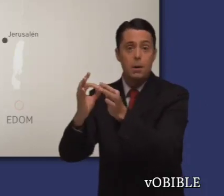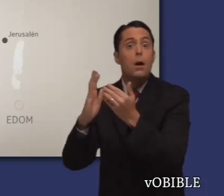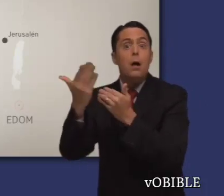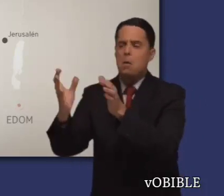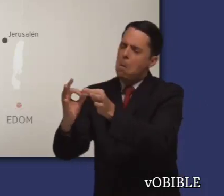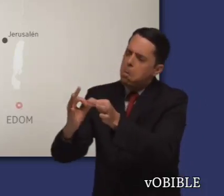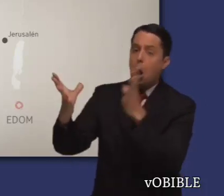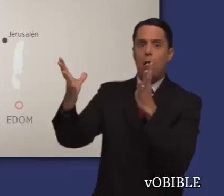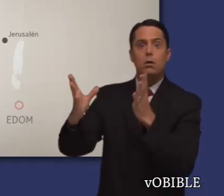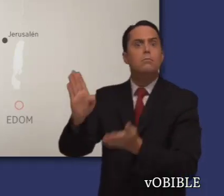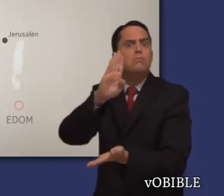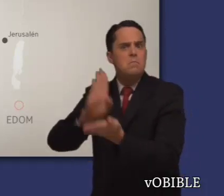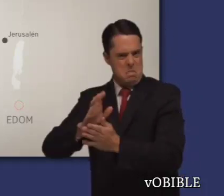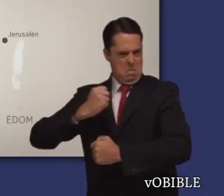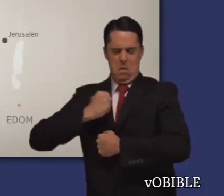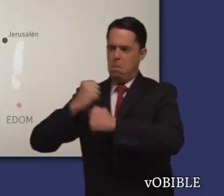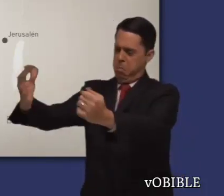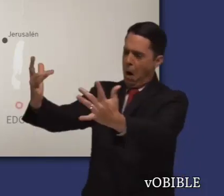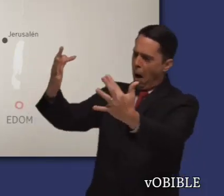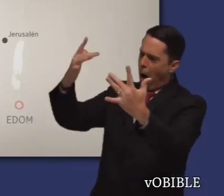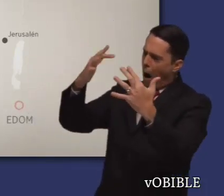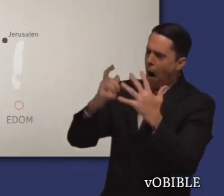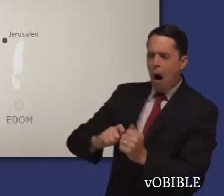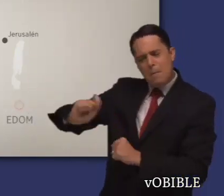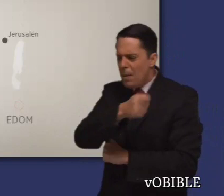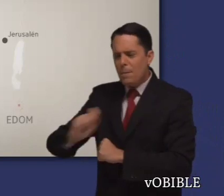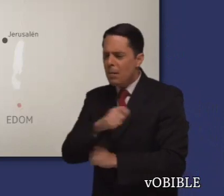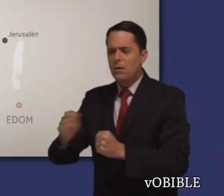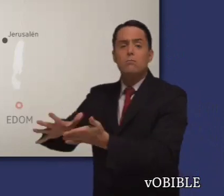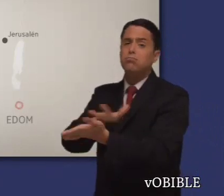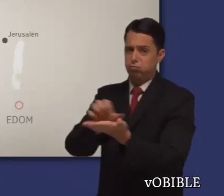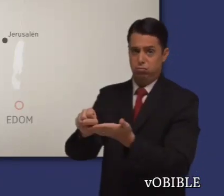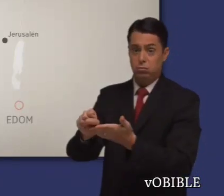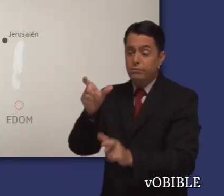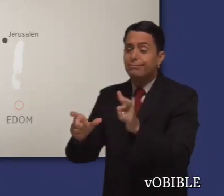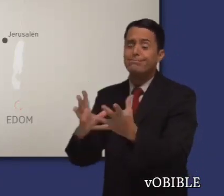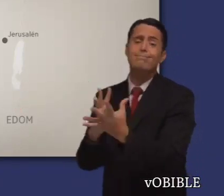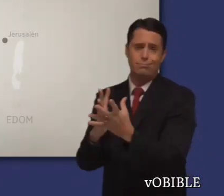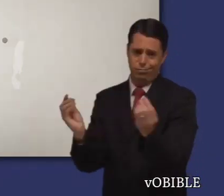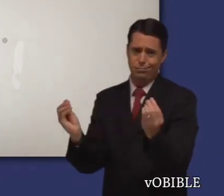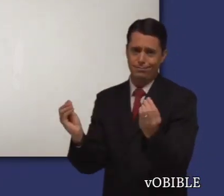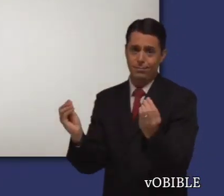cumplirse cuando los babilonios conquistan Edom. Con el tiempo, Edom desaparece.